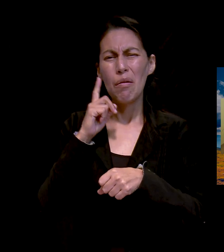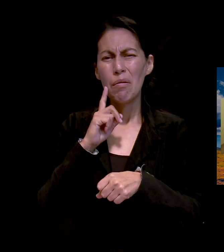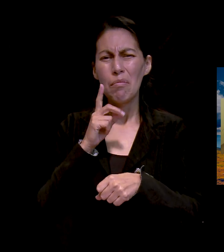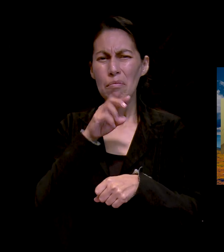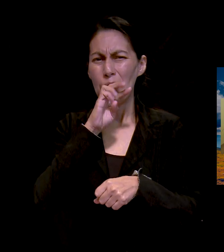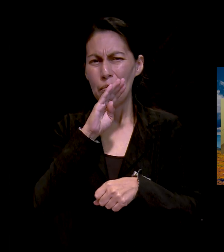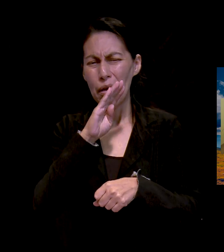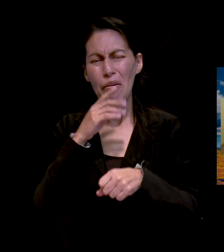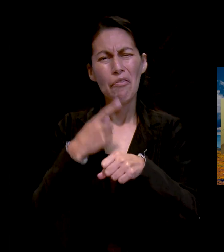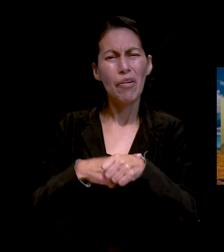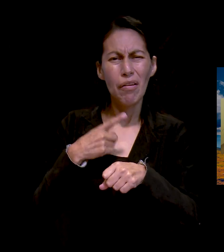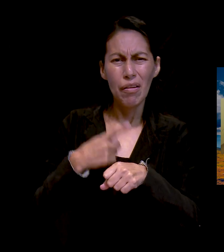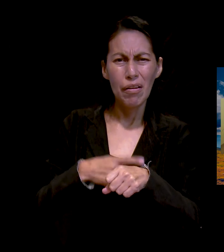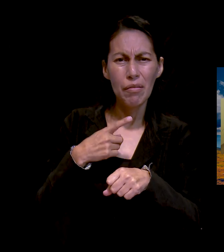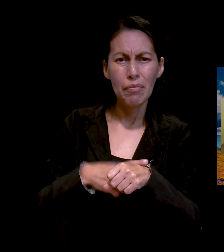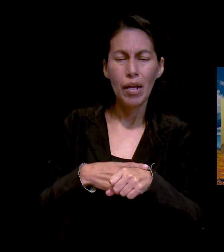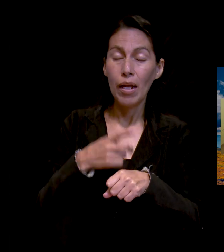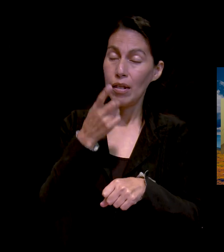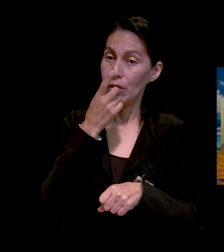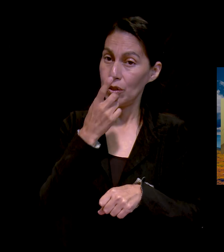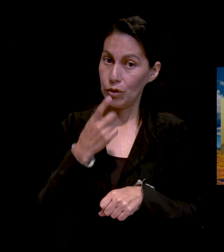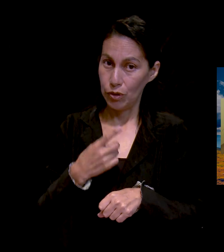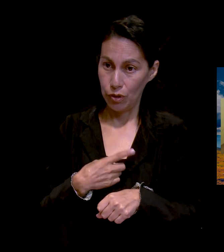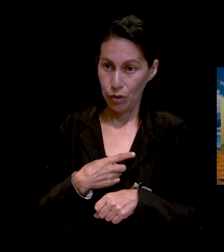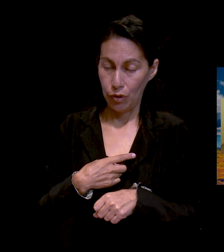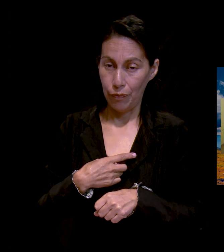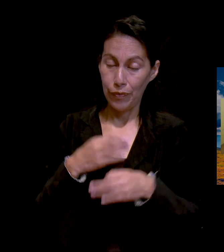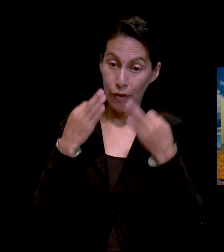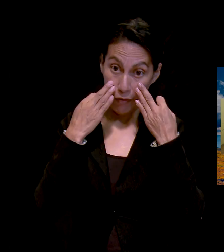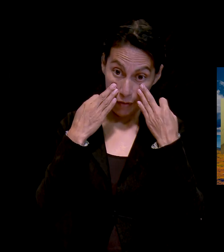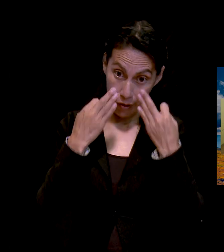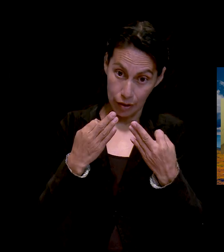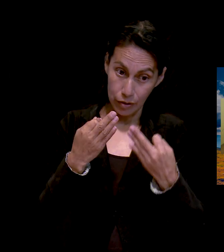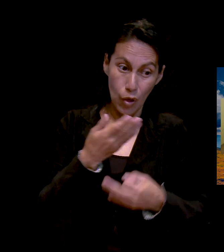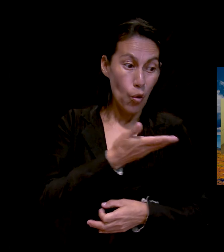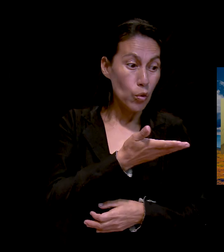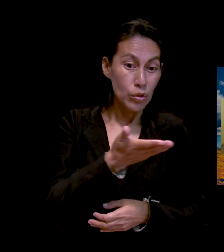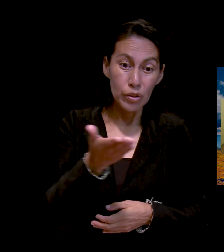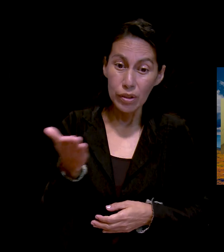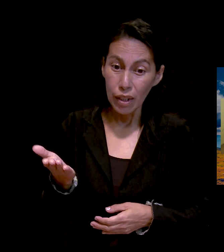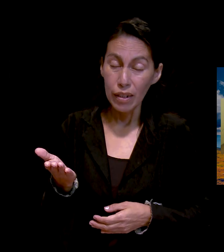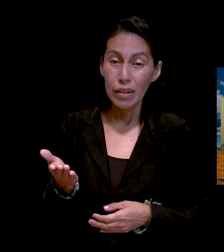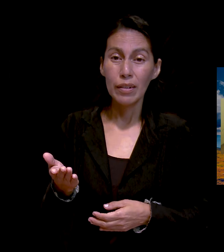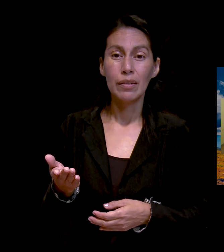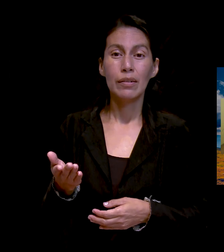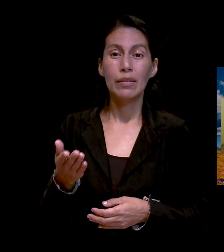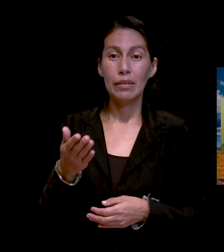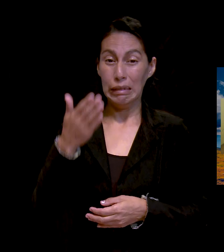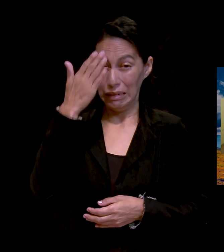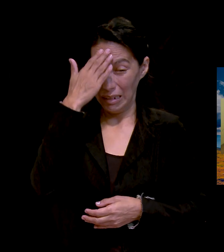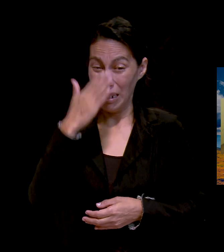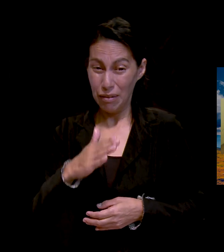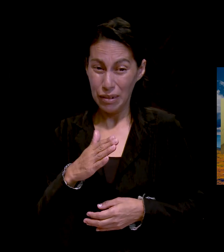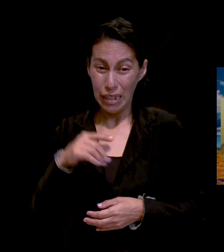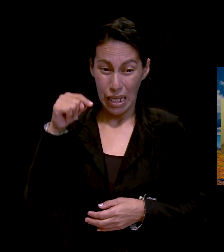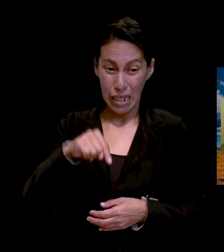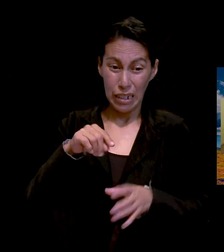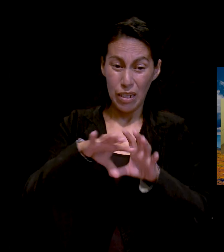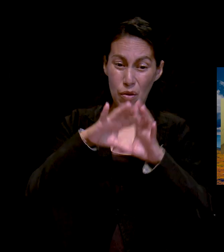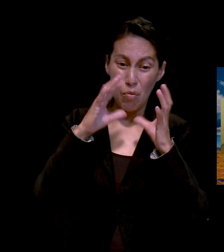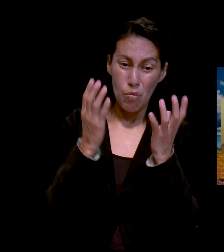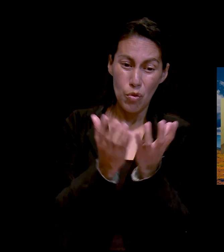nos dijo, miren, ustedes deben siempre tener presente que en este mundo la muerte existe. Yo estoy